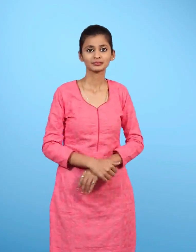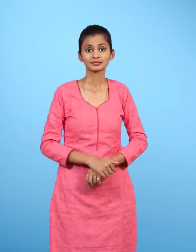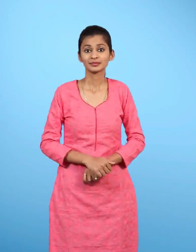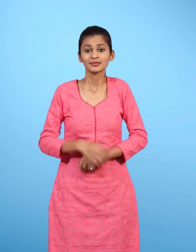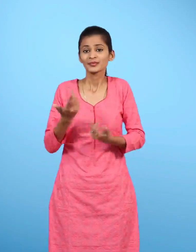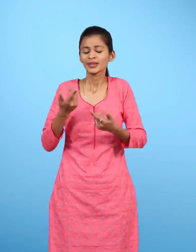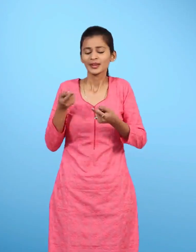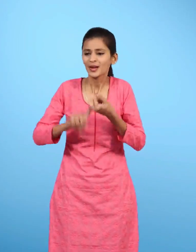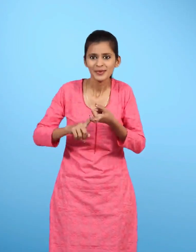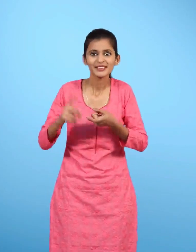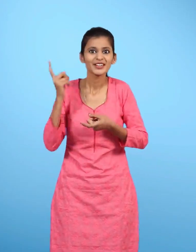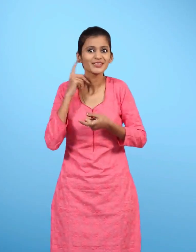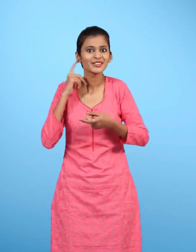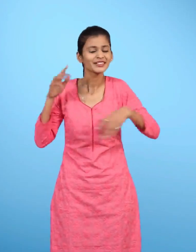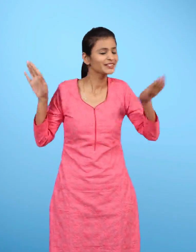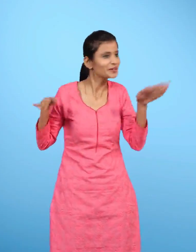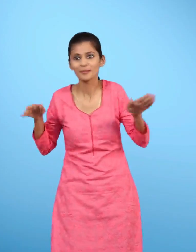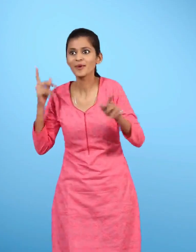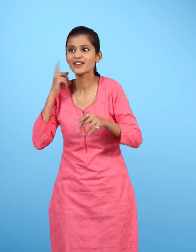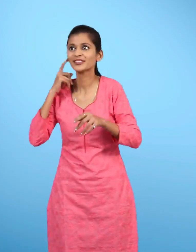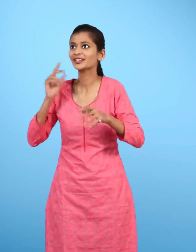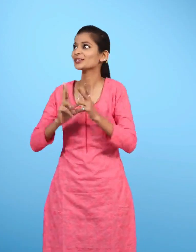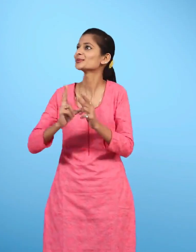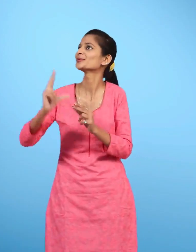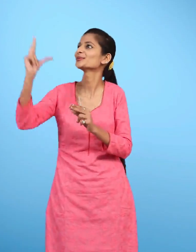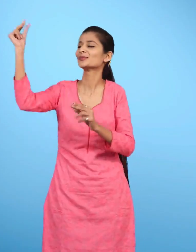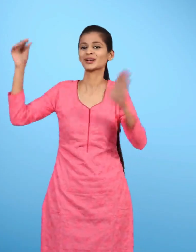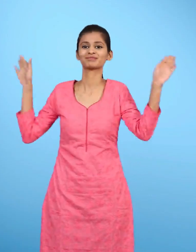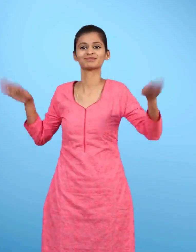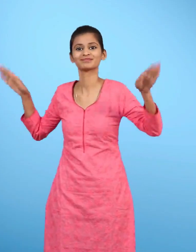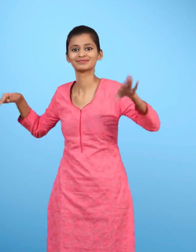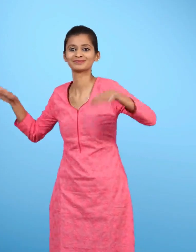तभी फर्र की आवास के साथ चिडिया बाहर उड़ गई